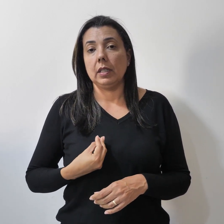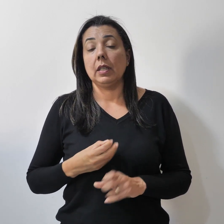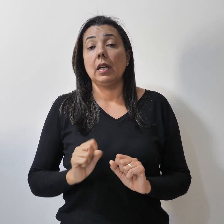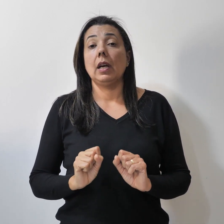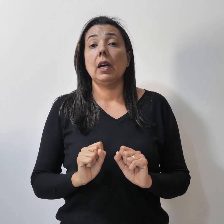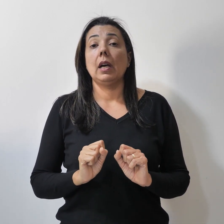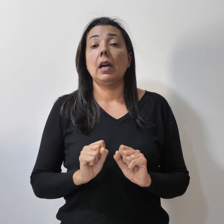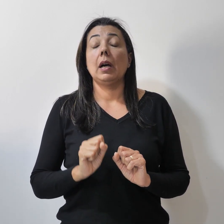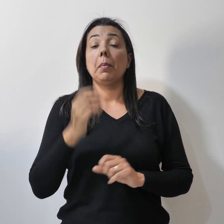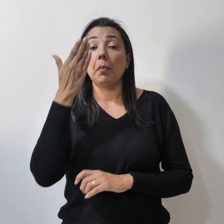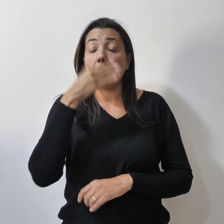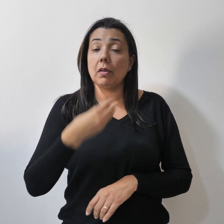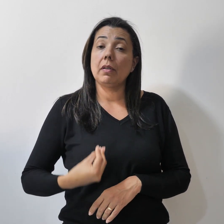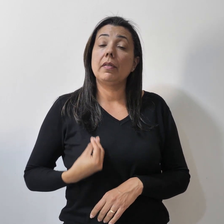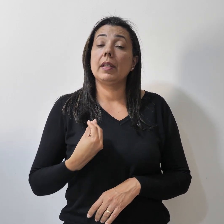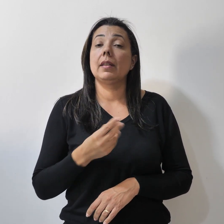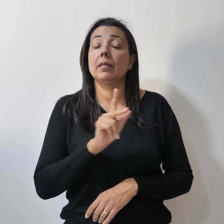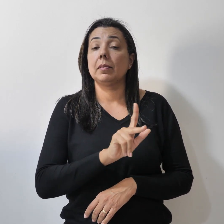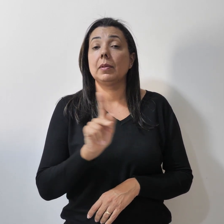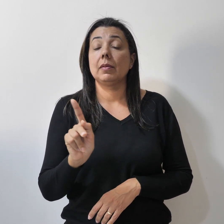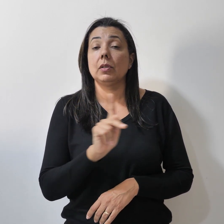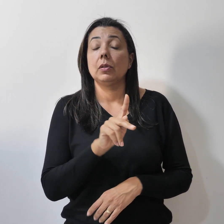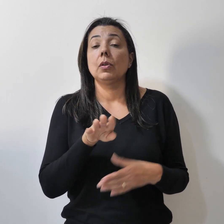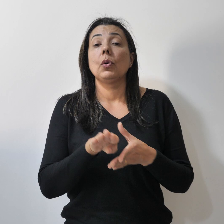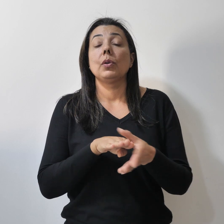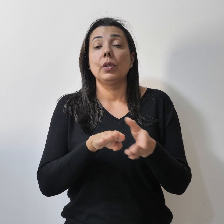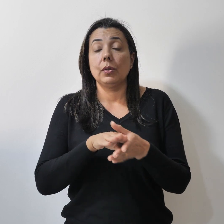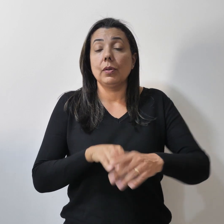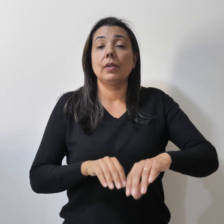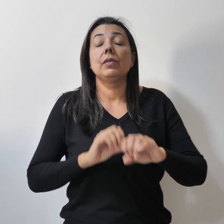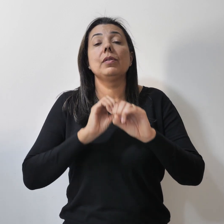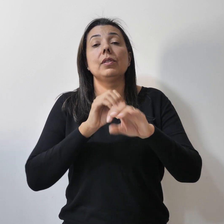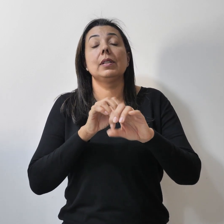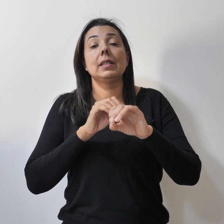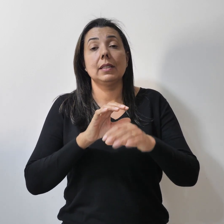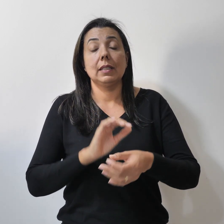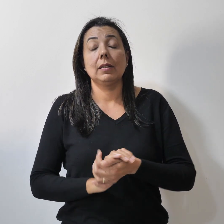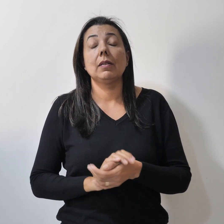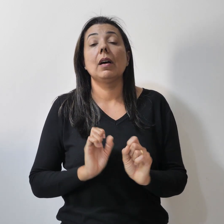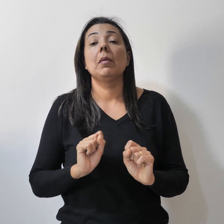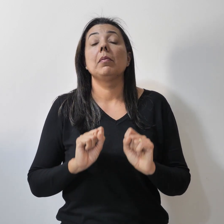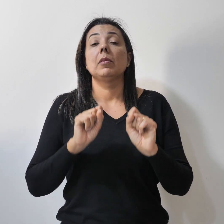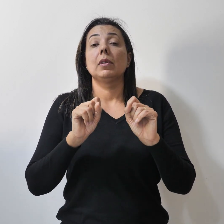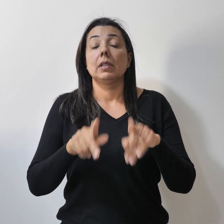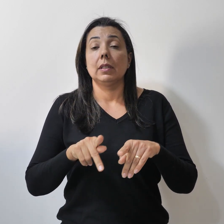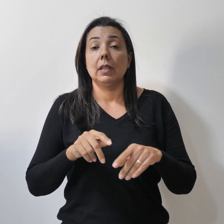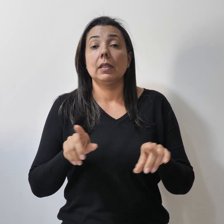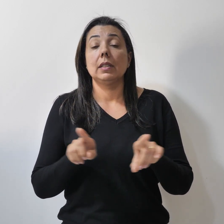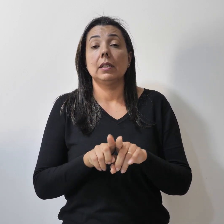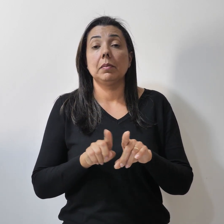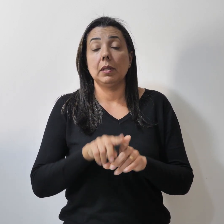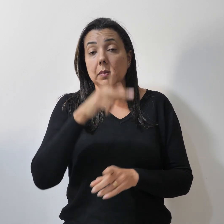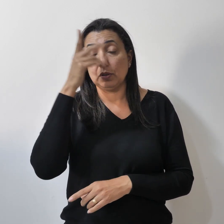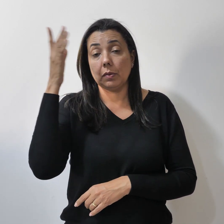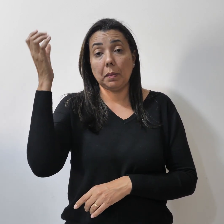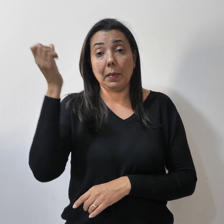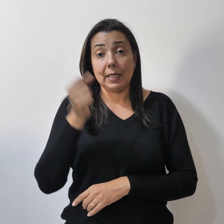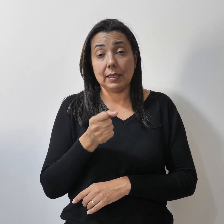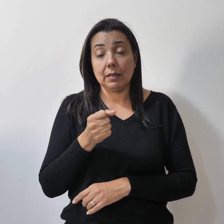de vida para os professores, orientadores, educacionais, aposentados e pensionistas que fazem